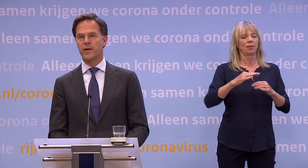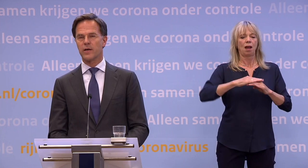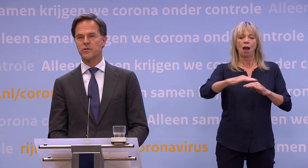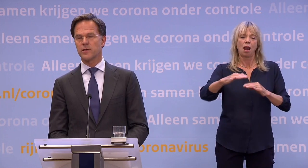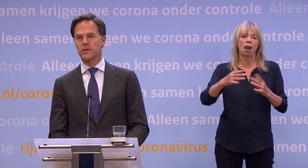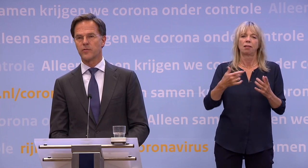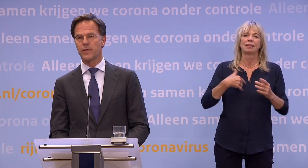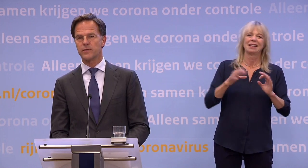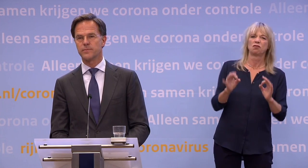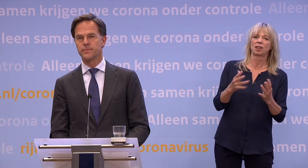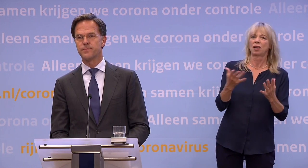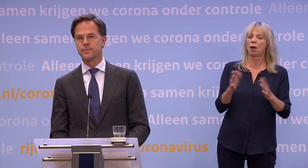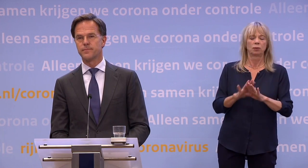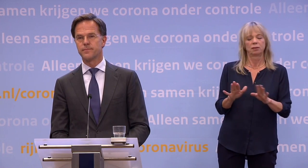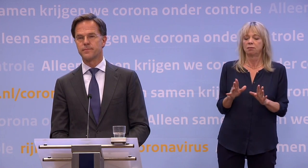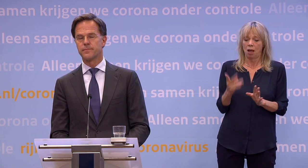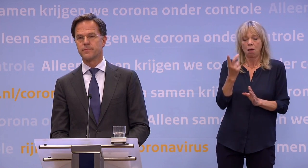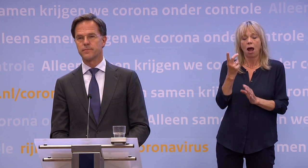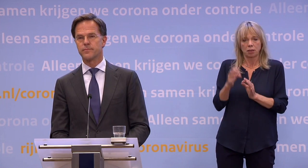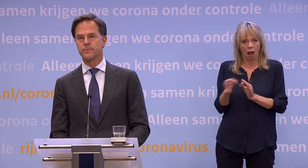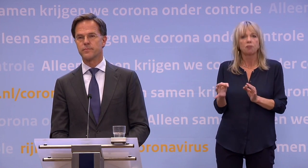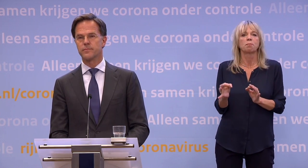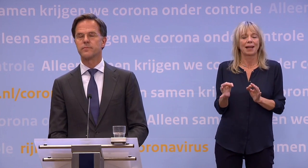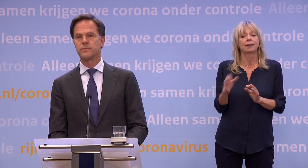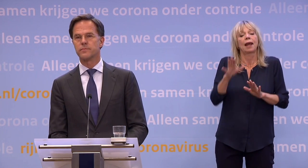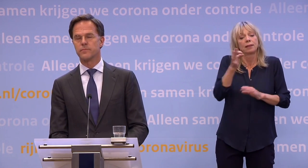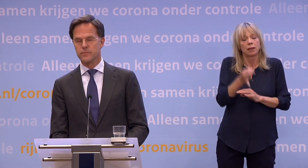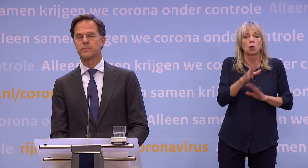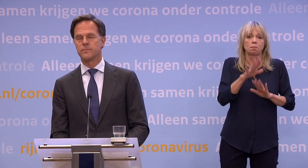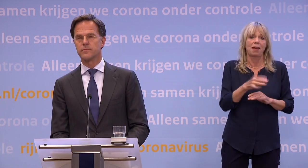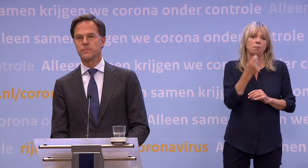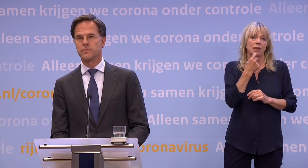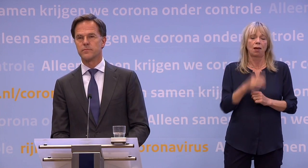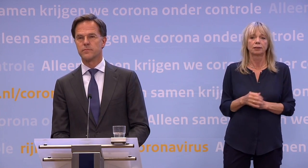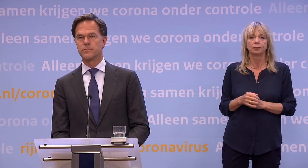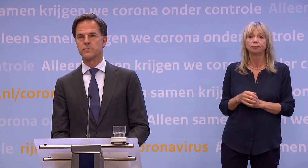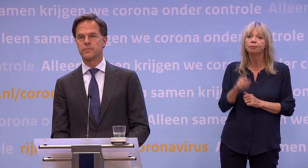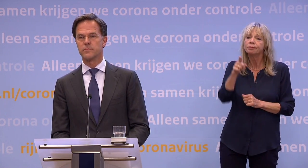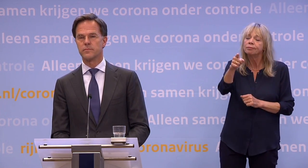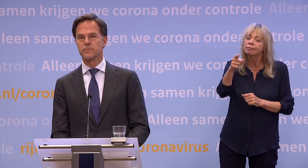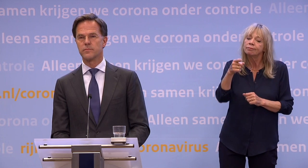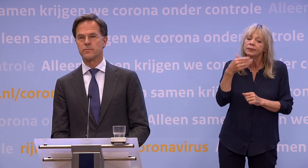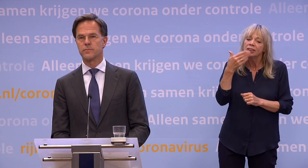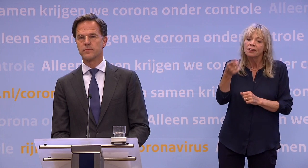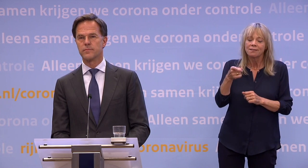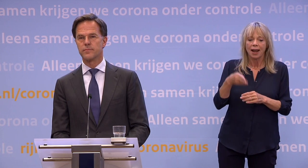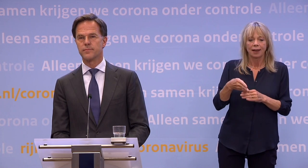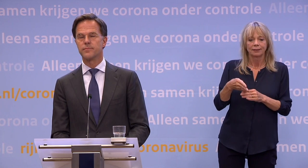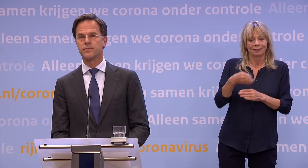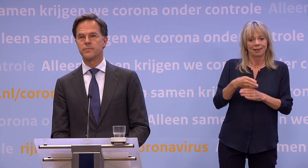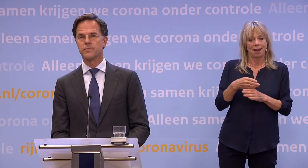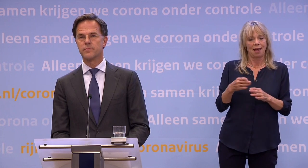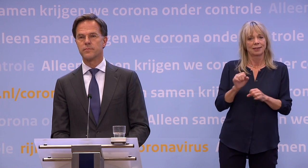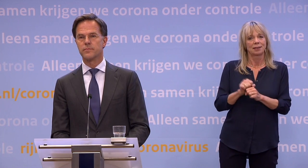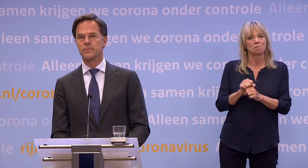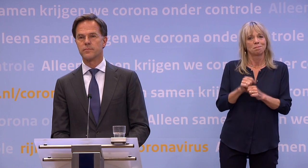thuisblijven bij klachten en de anderhalve meter. Dit is de laatste persconferentie voorlopig in deze setting. Wat kunnen de mensen thuis nu nog verwachten? Hoe